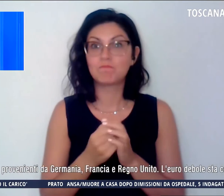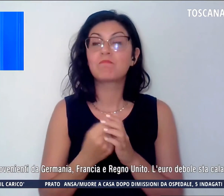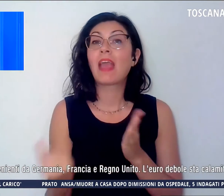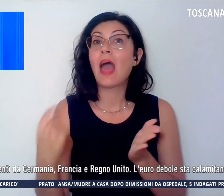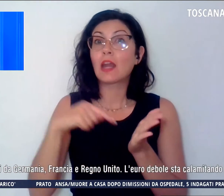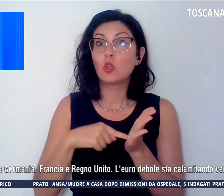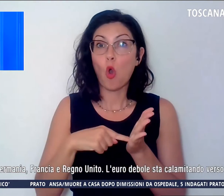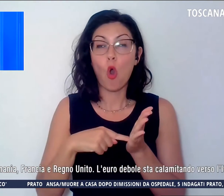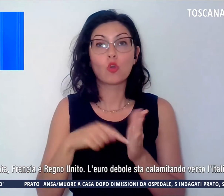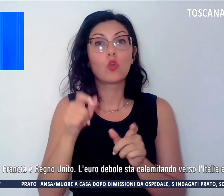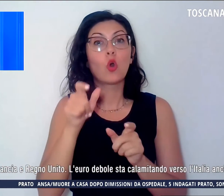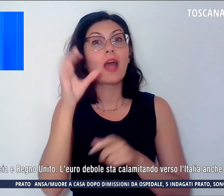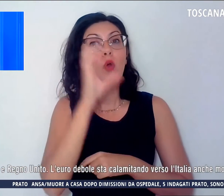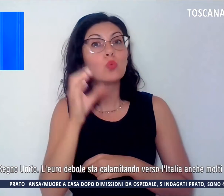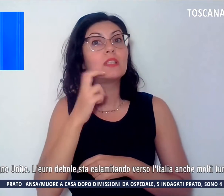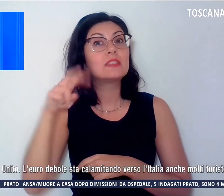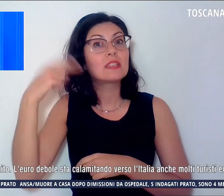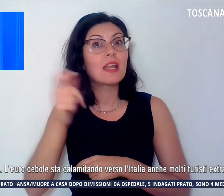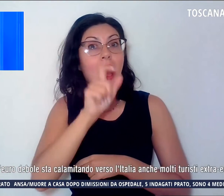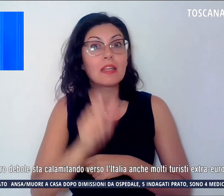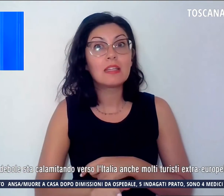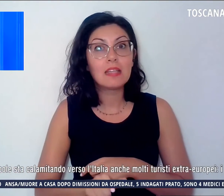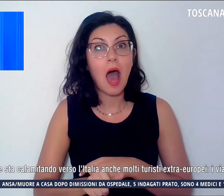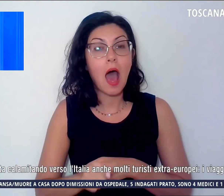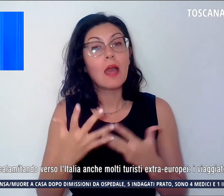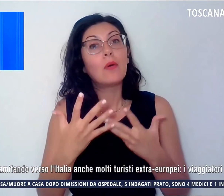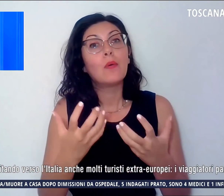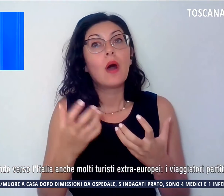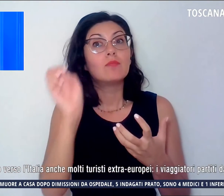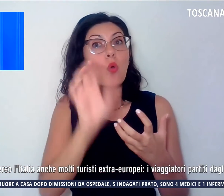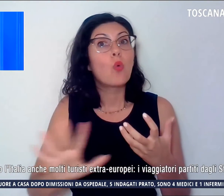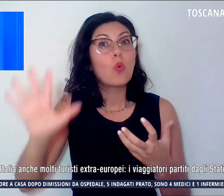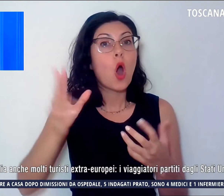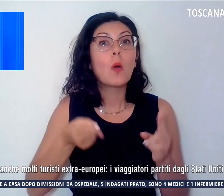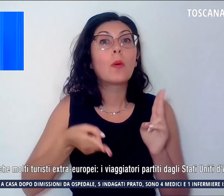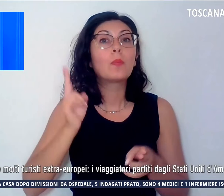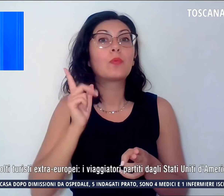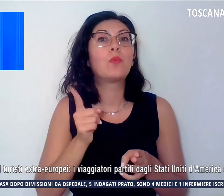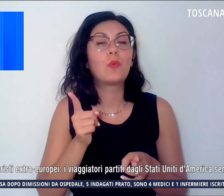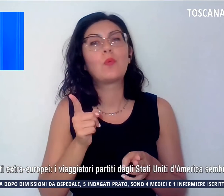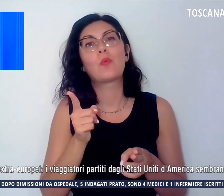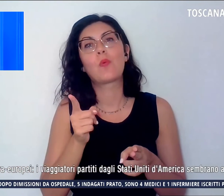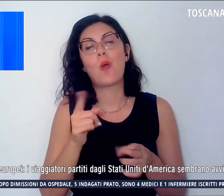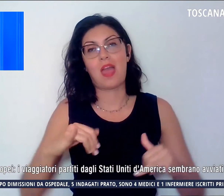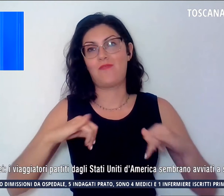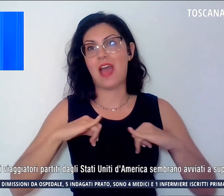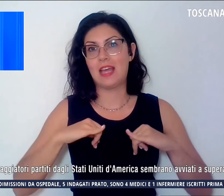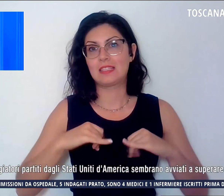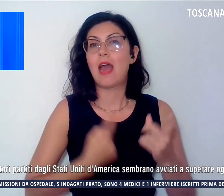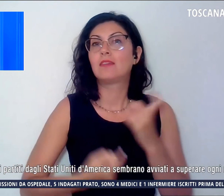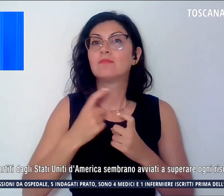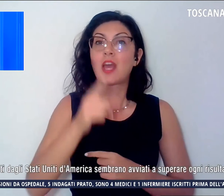in Italia è trainato per quanto riguarda l'Europa prima di tutto dai vacanzieri provenienti da Germania,